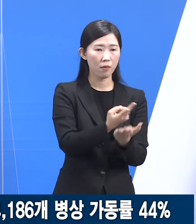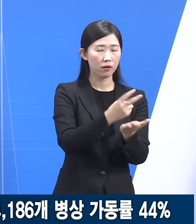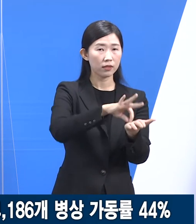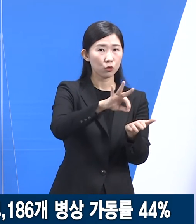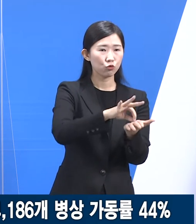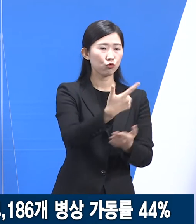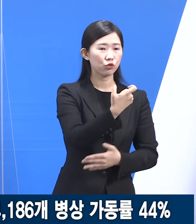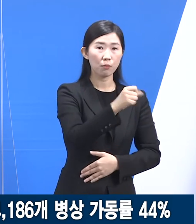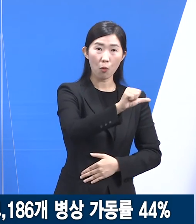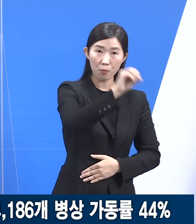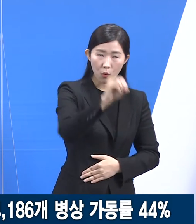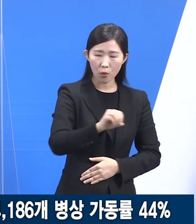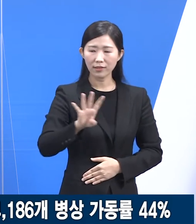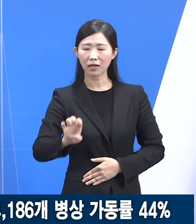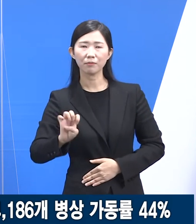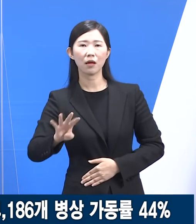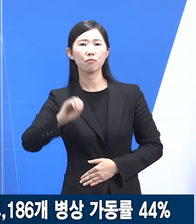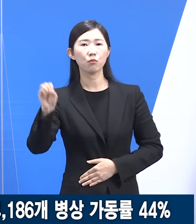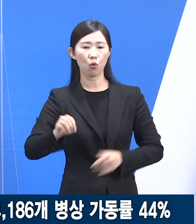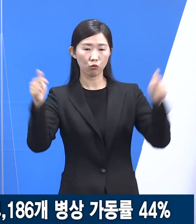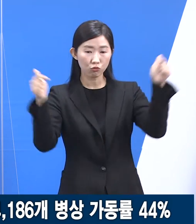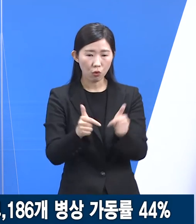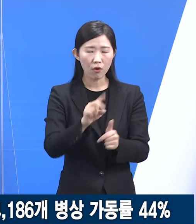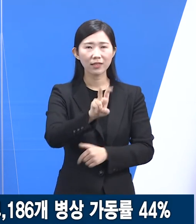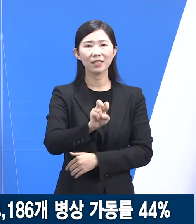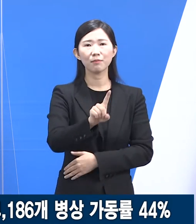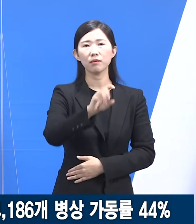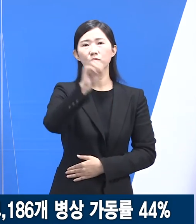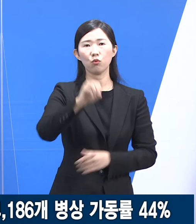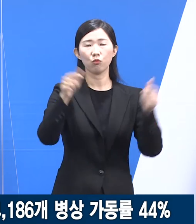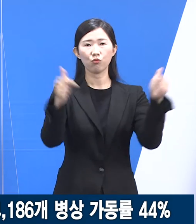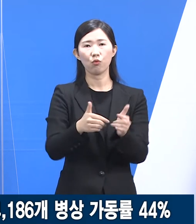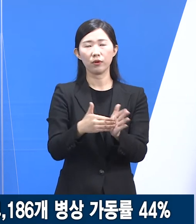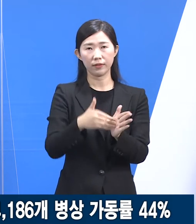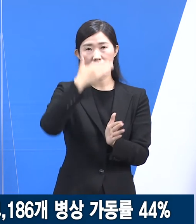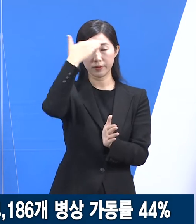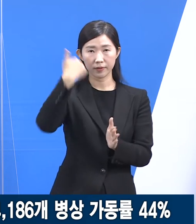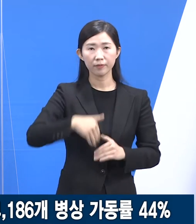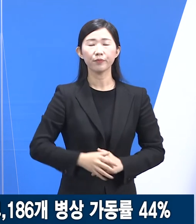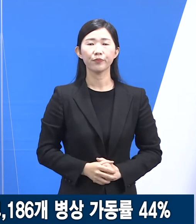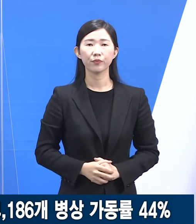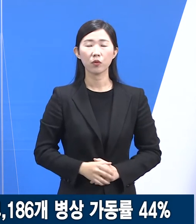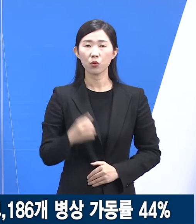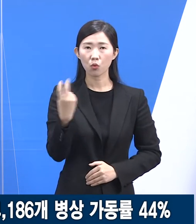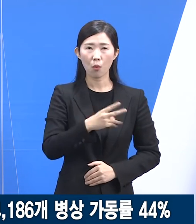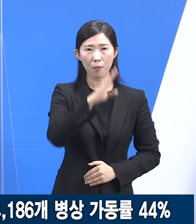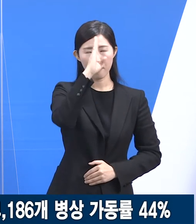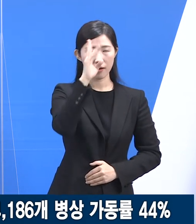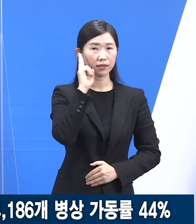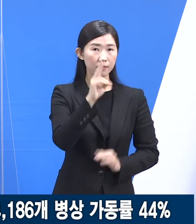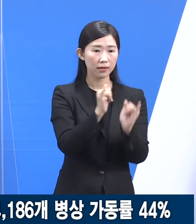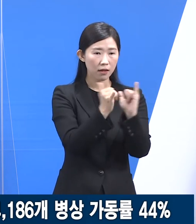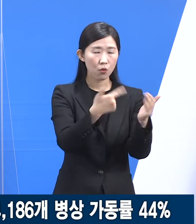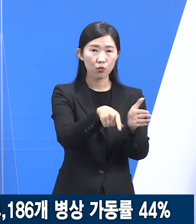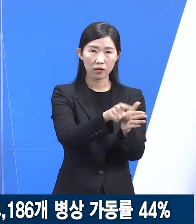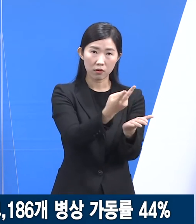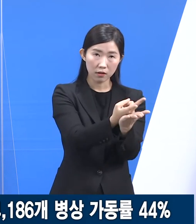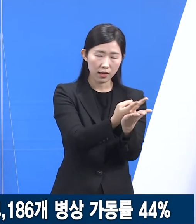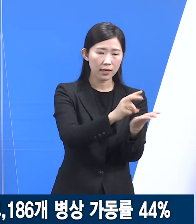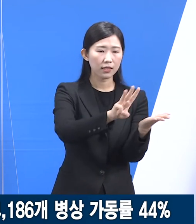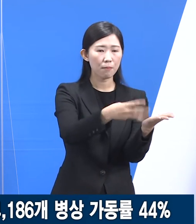%에서 44%로 21%포인트 감소하였습니다. 중환자 사용병상은 315병상에서